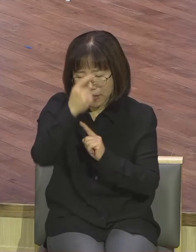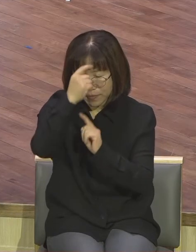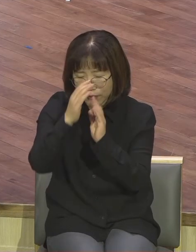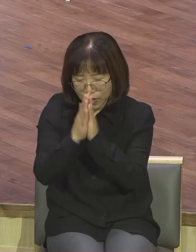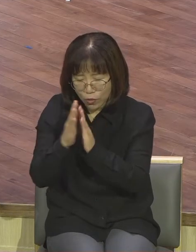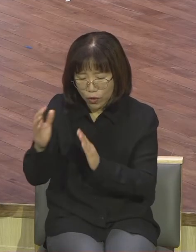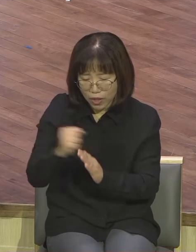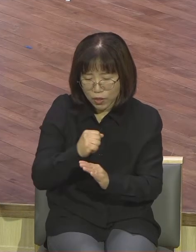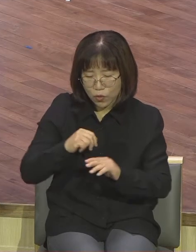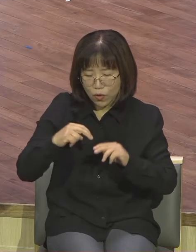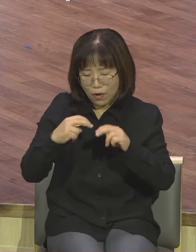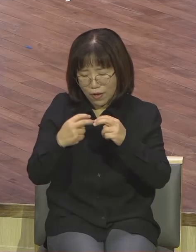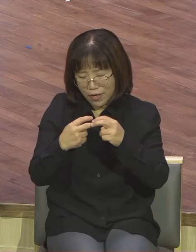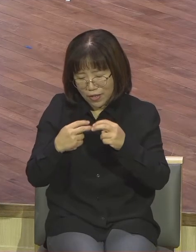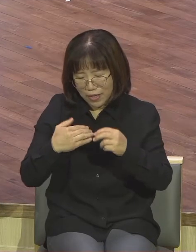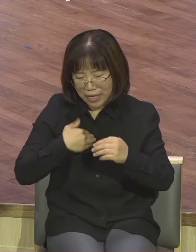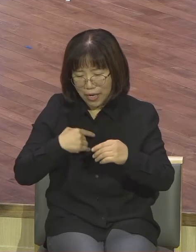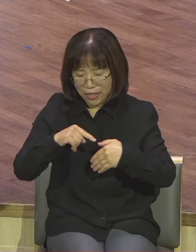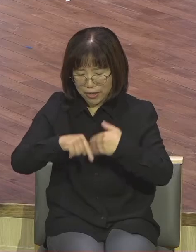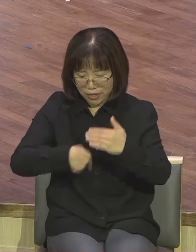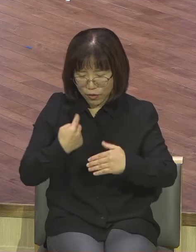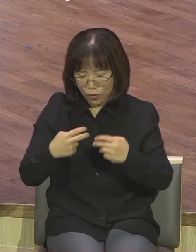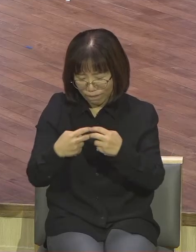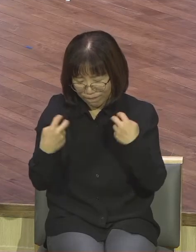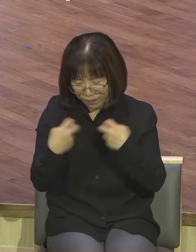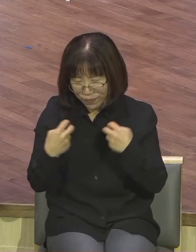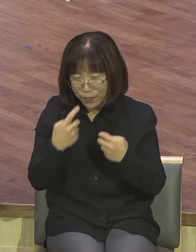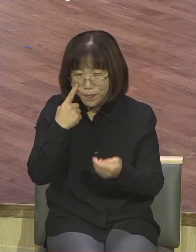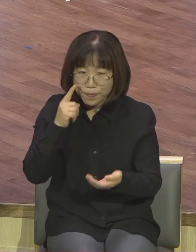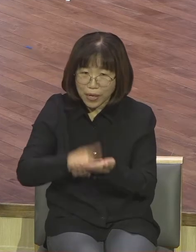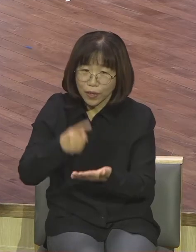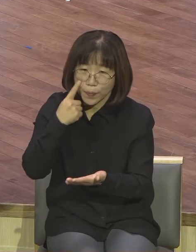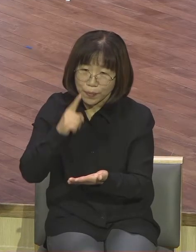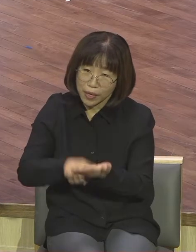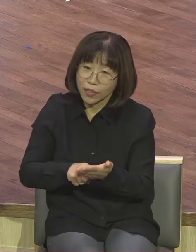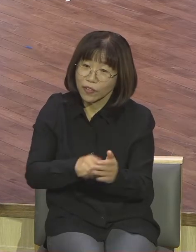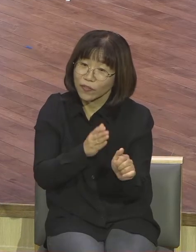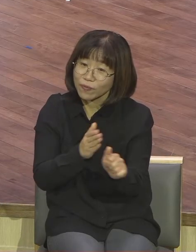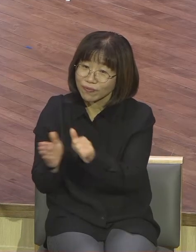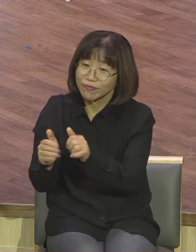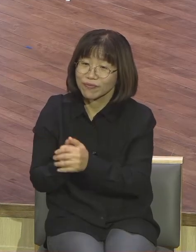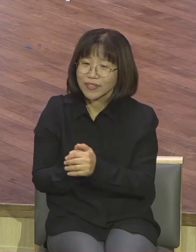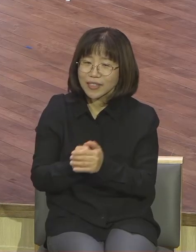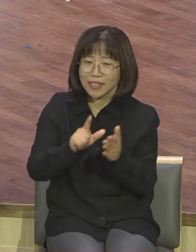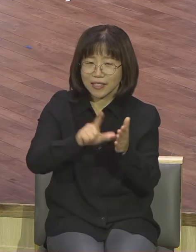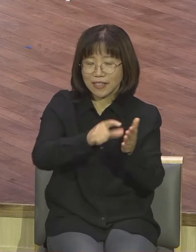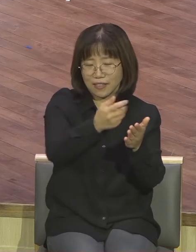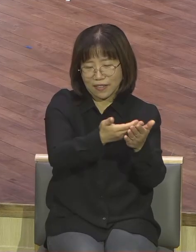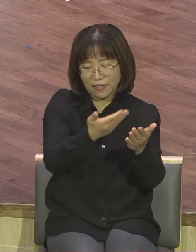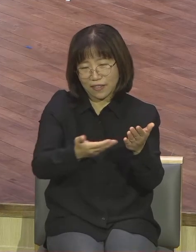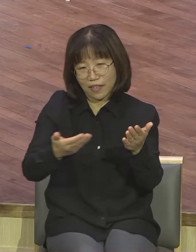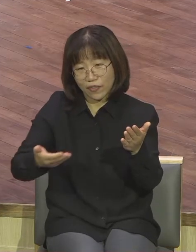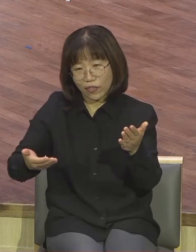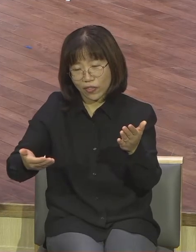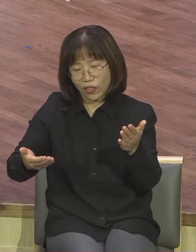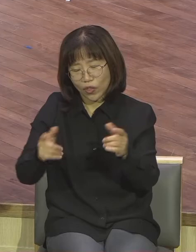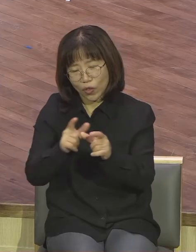24성 3의 하나님과 함께 축복을 누리면서 시간이 흘러갈수록 사실쯤으로 하나님 앞에 다